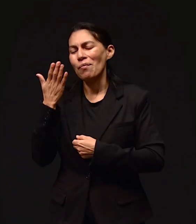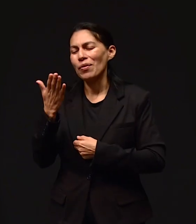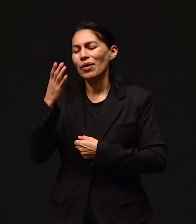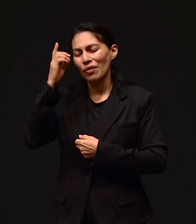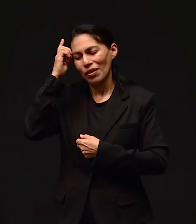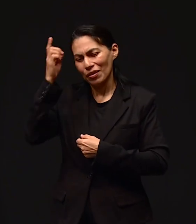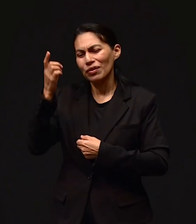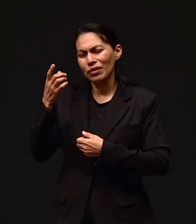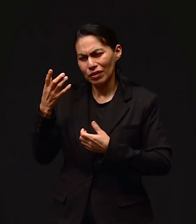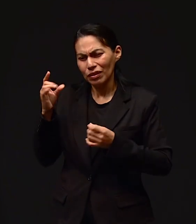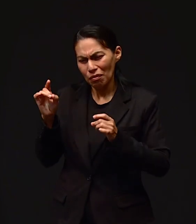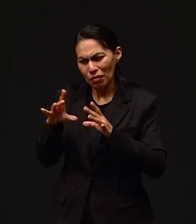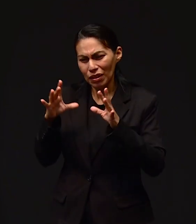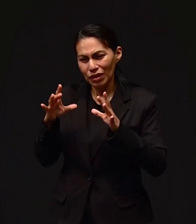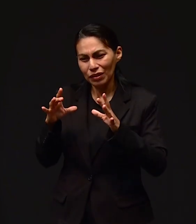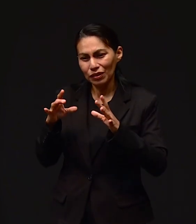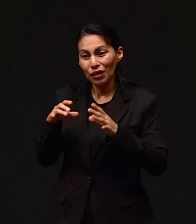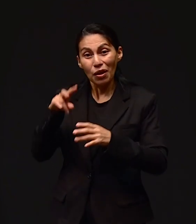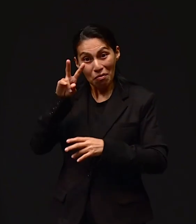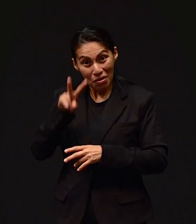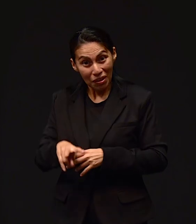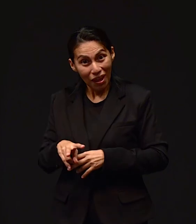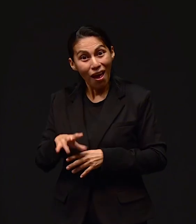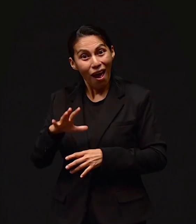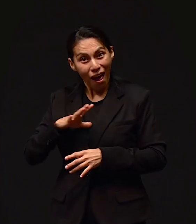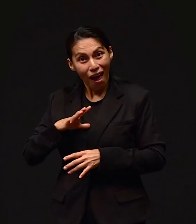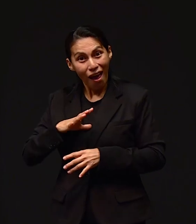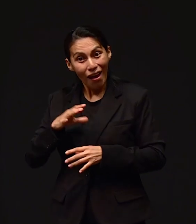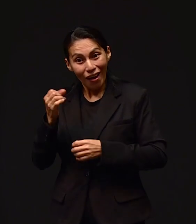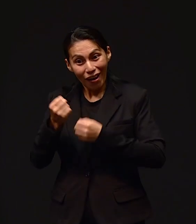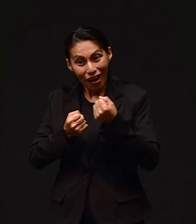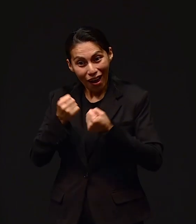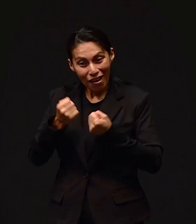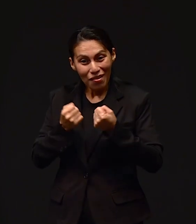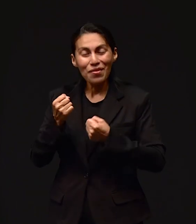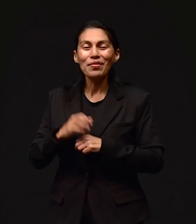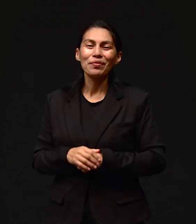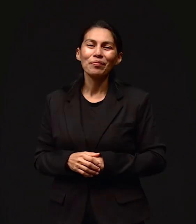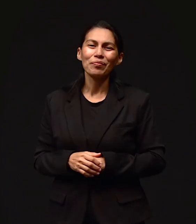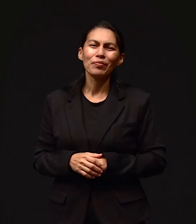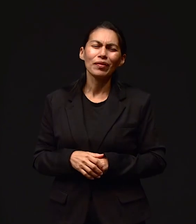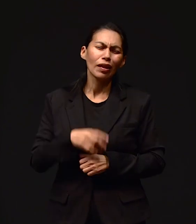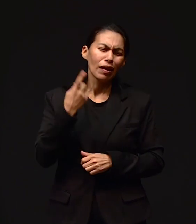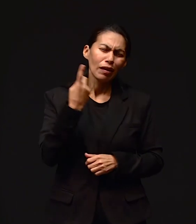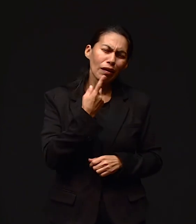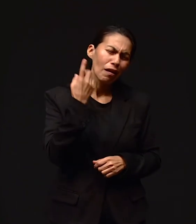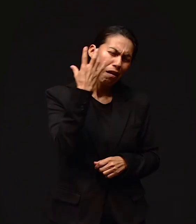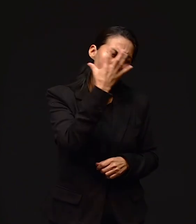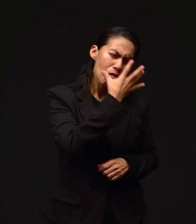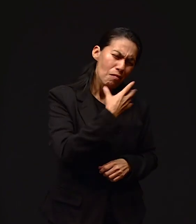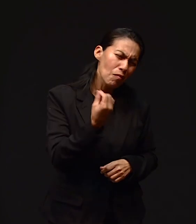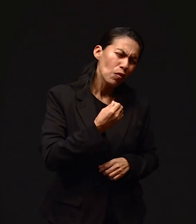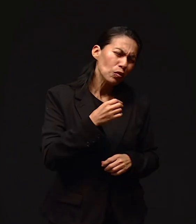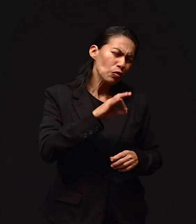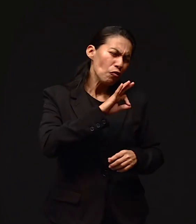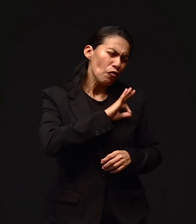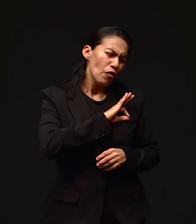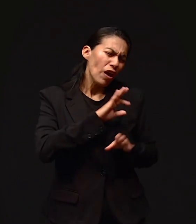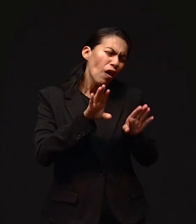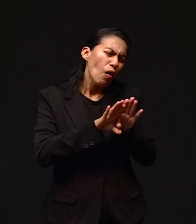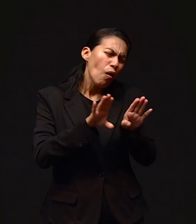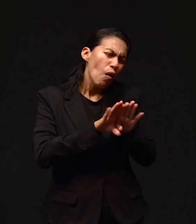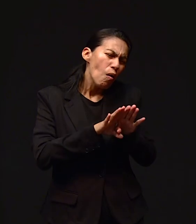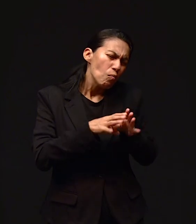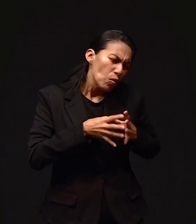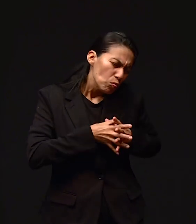es difícil. Esa es una fe maravillosa que usted tiene como hija de Dios. ¿Cómo cultiva esa